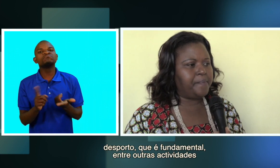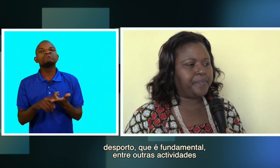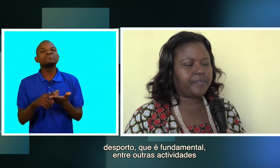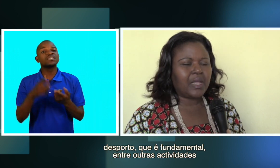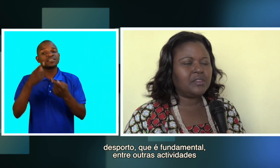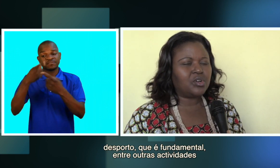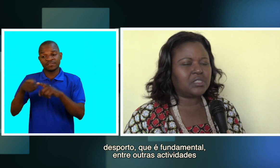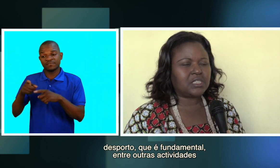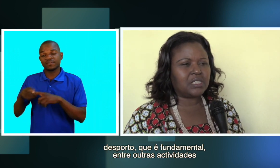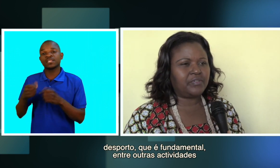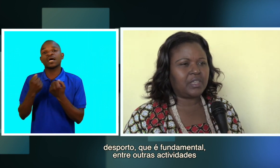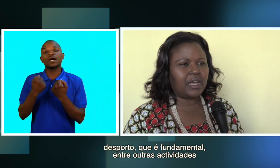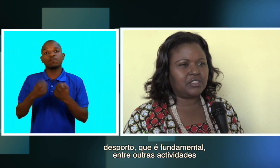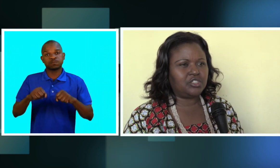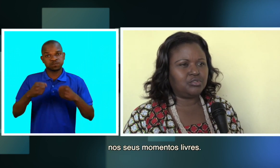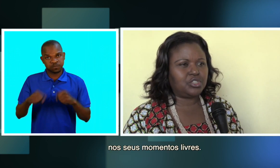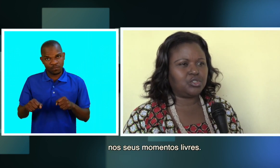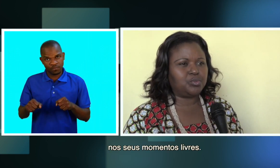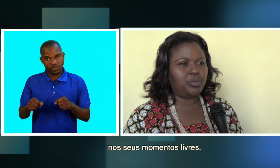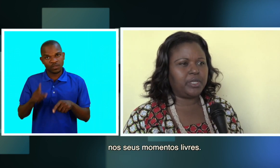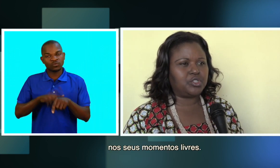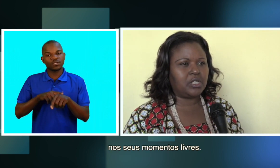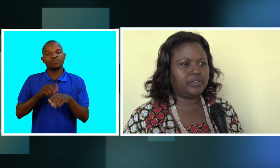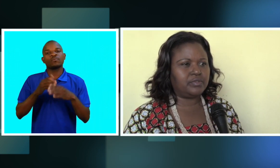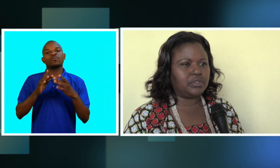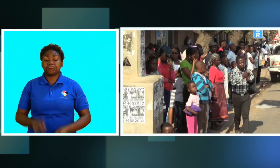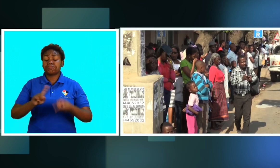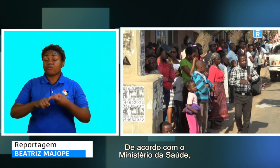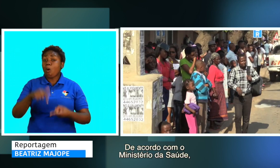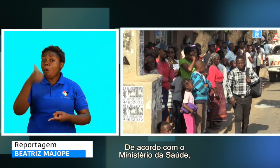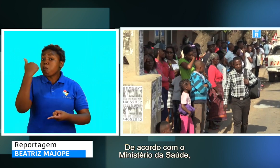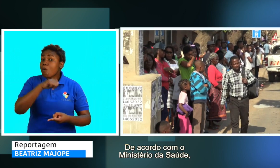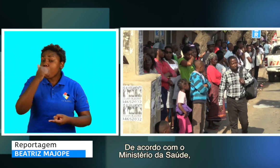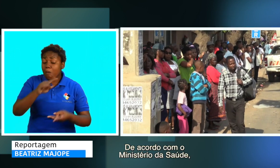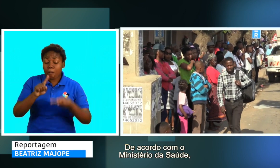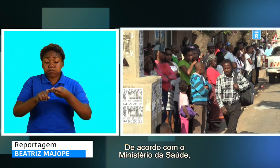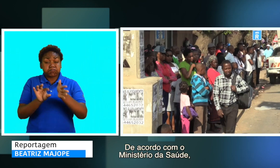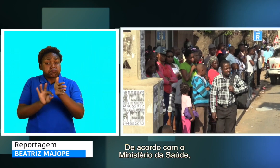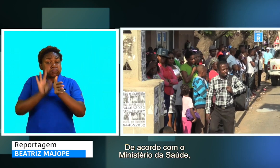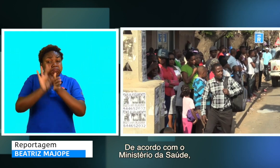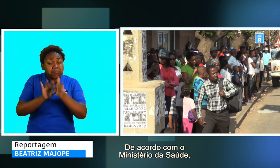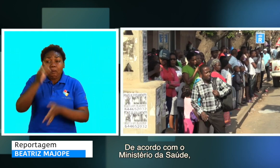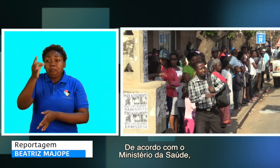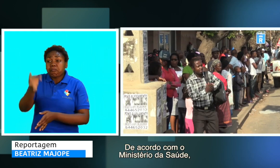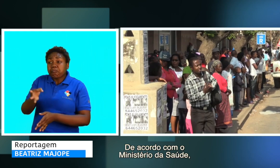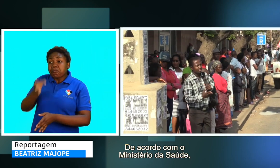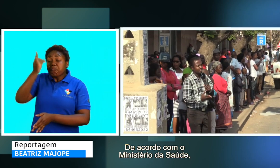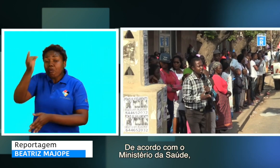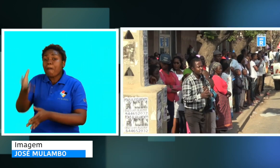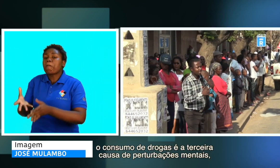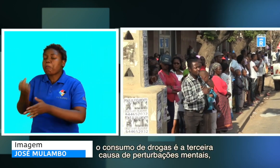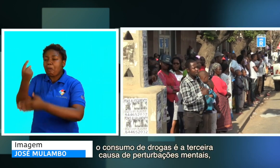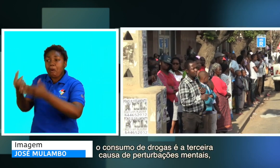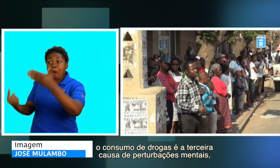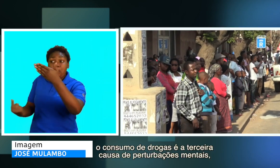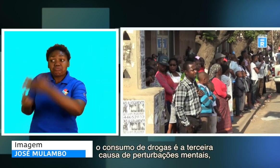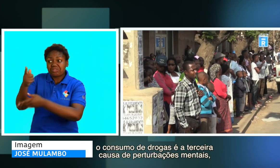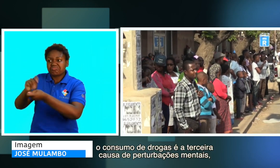Entre outras atividades, nos seus momentos livres. De acordo com o Ministério da Saúde, o consumo de